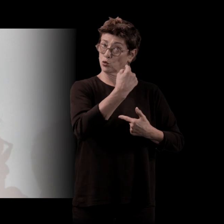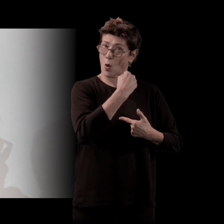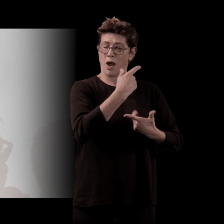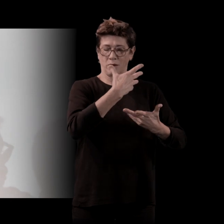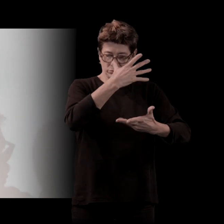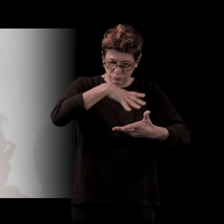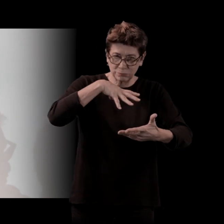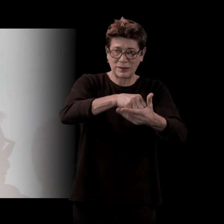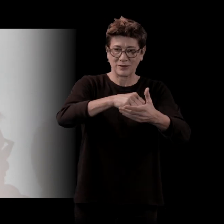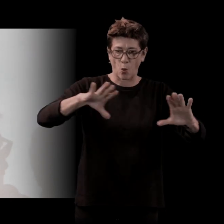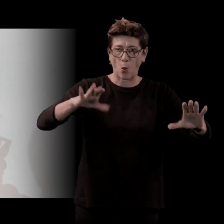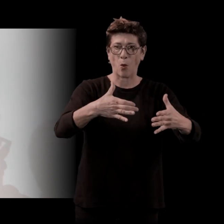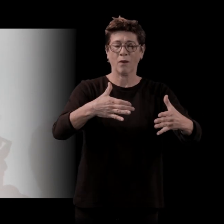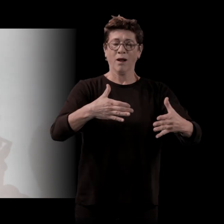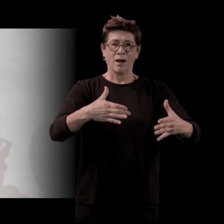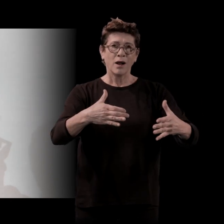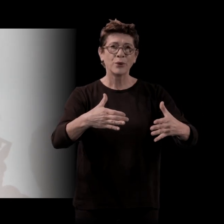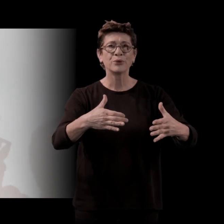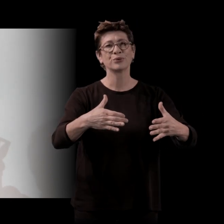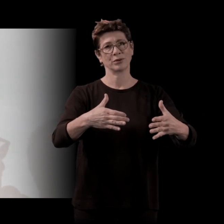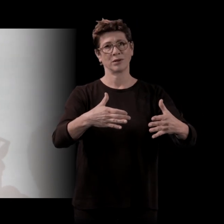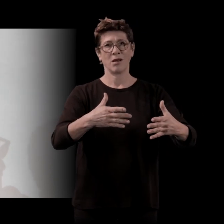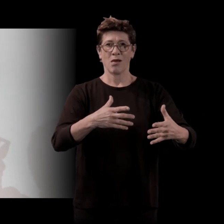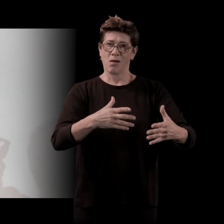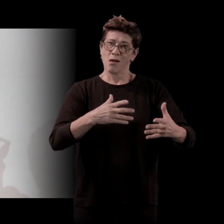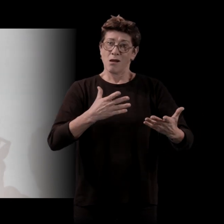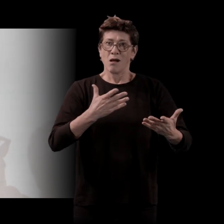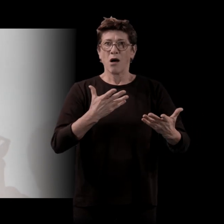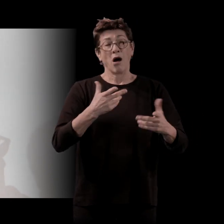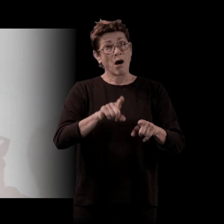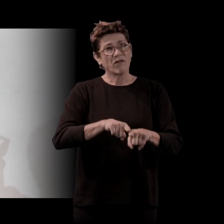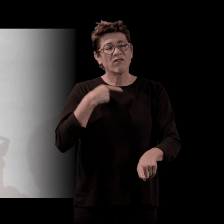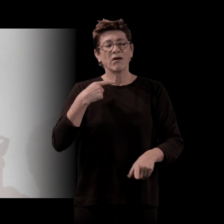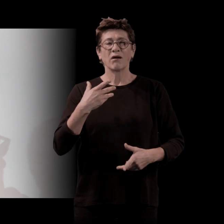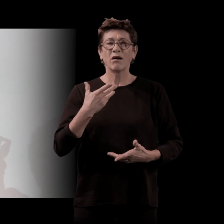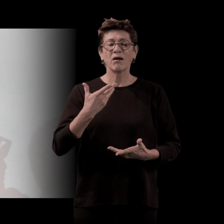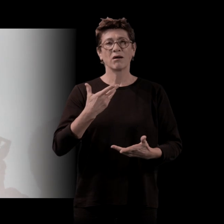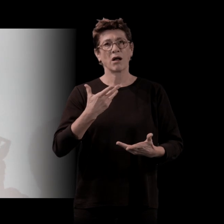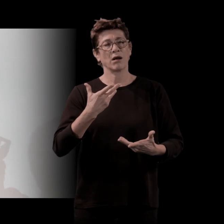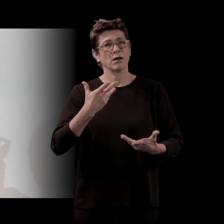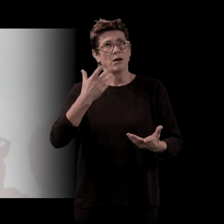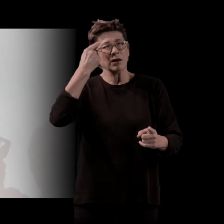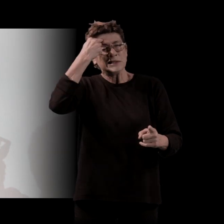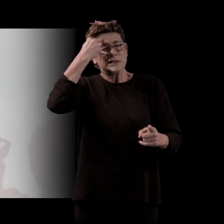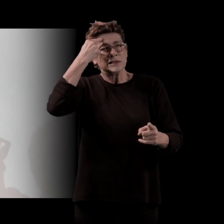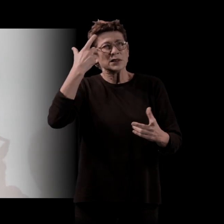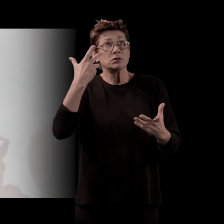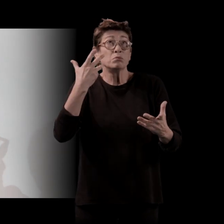longtemps que j'étais hanté par la possibilité de faire ça en pure perte.